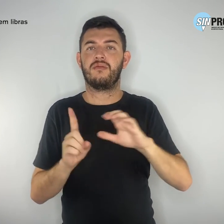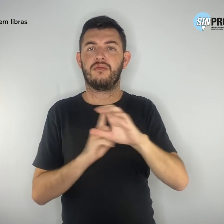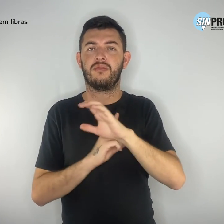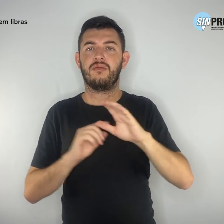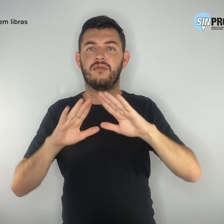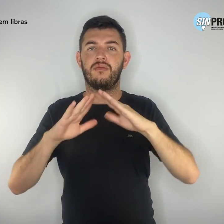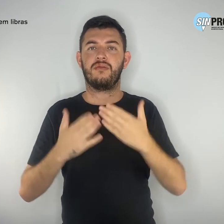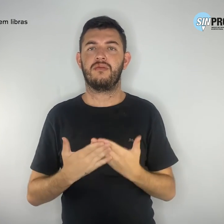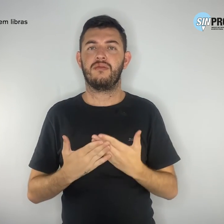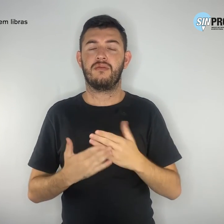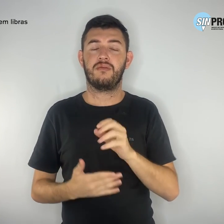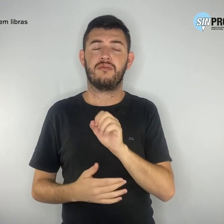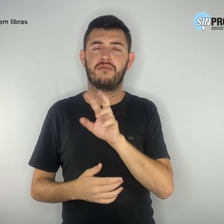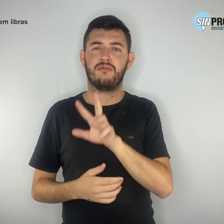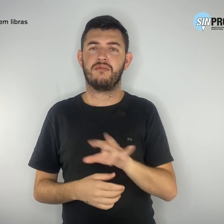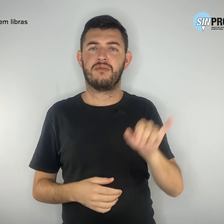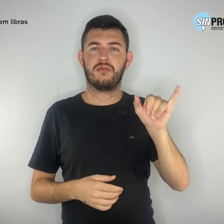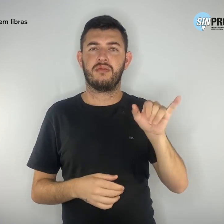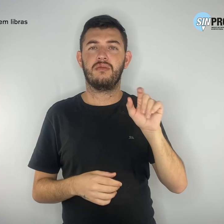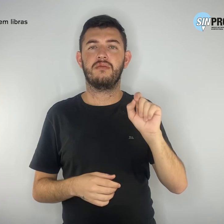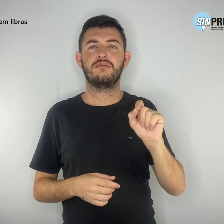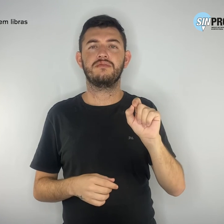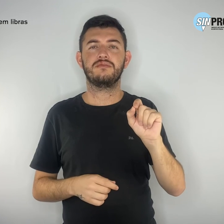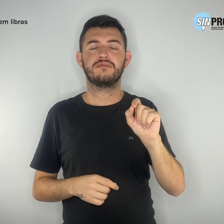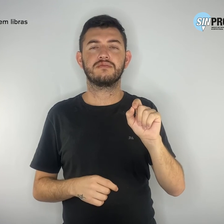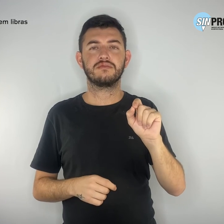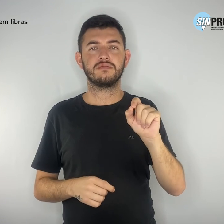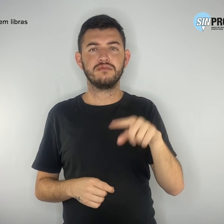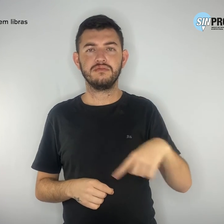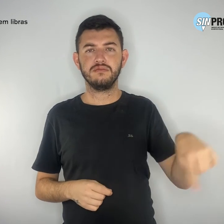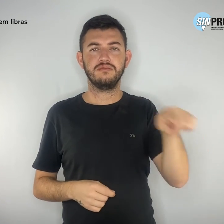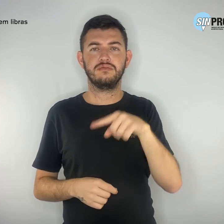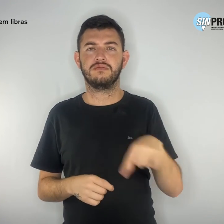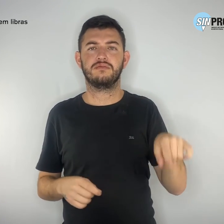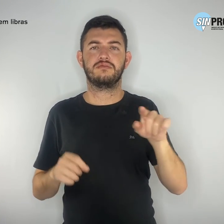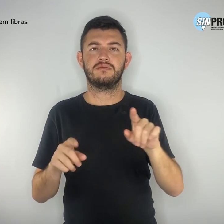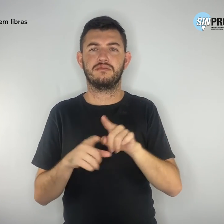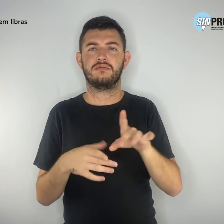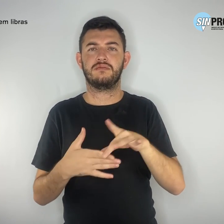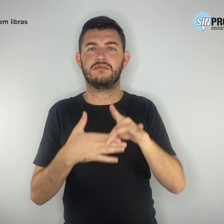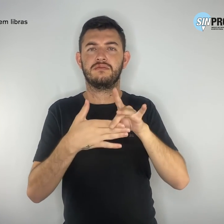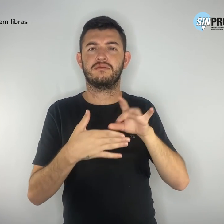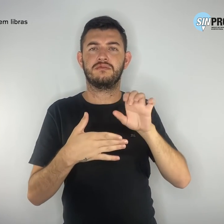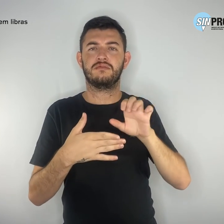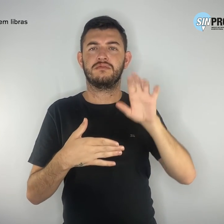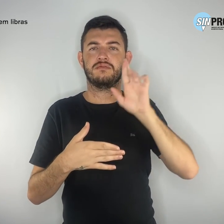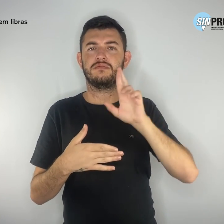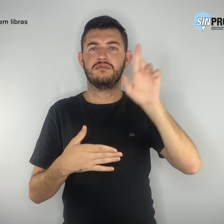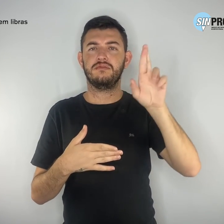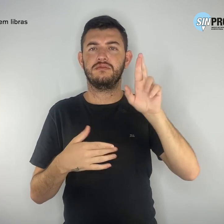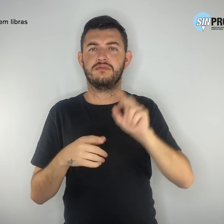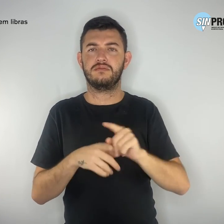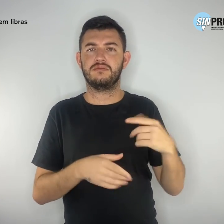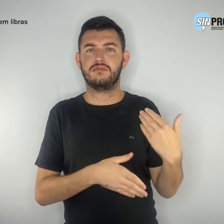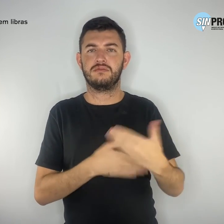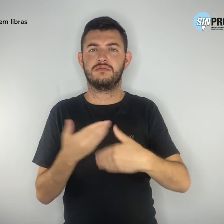que devem ser sempre os protagonistas do processo de ensino e aprendizagem.